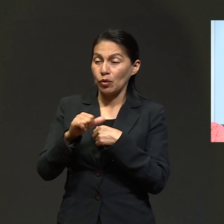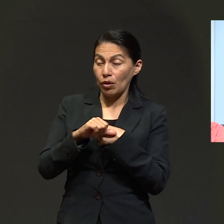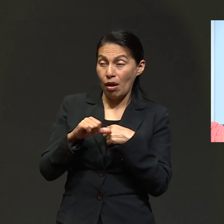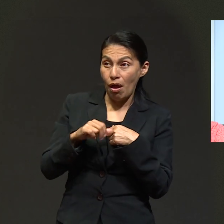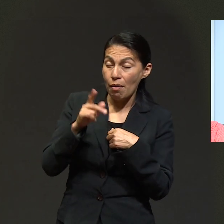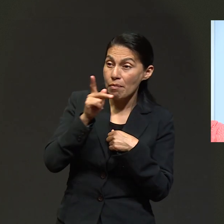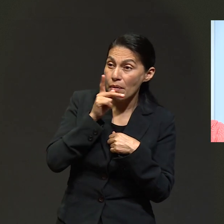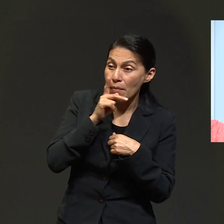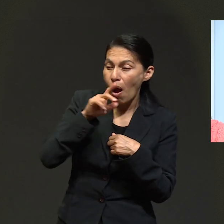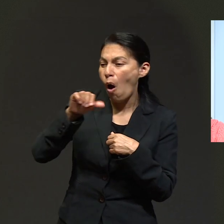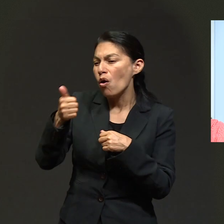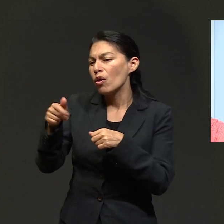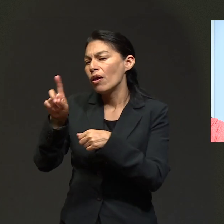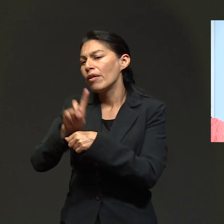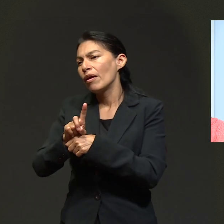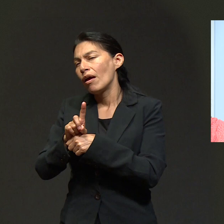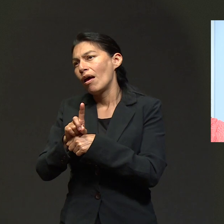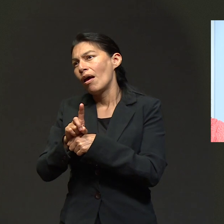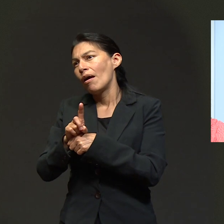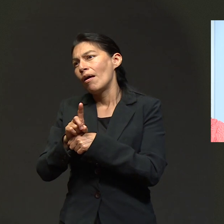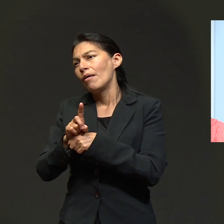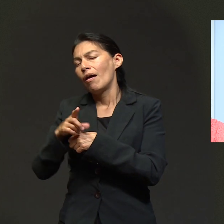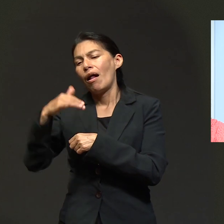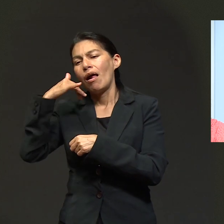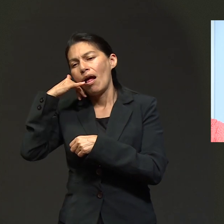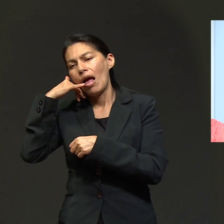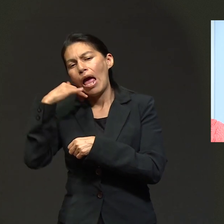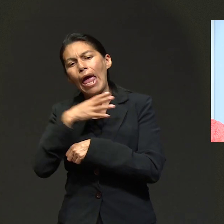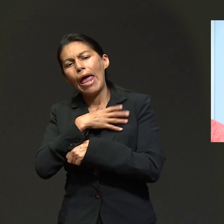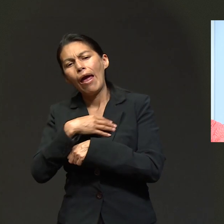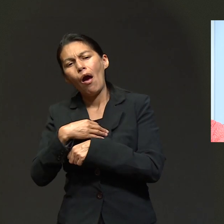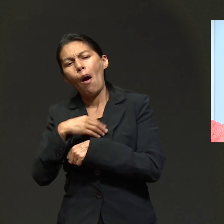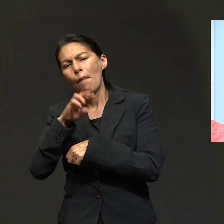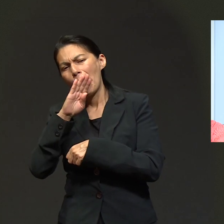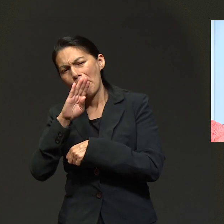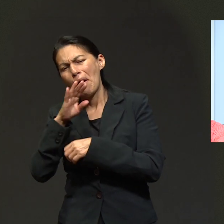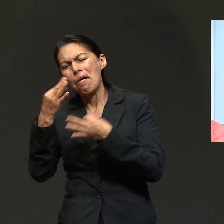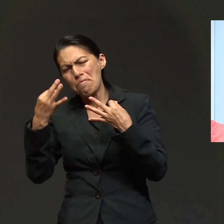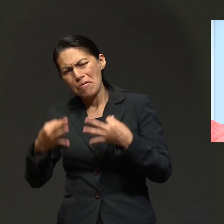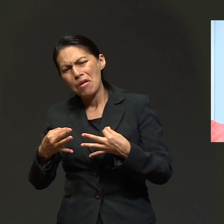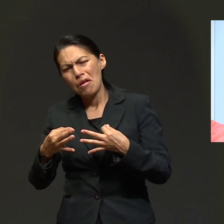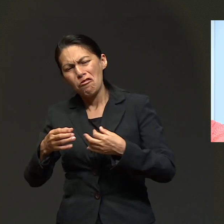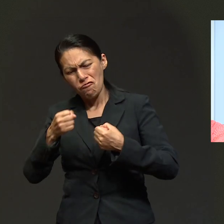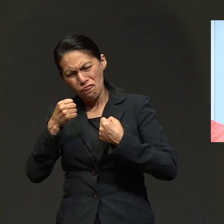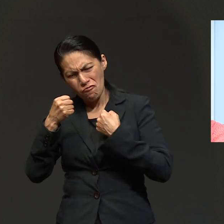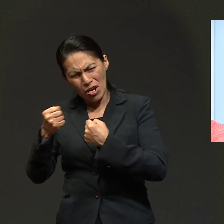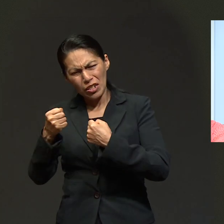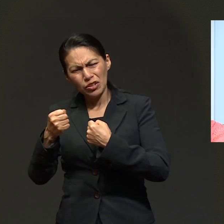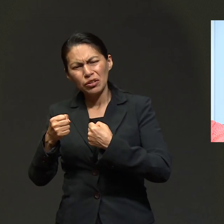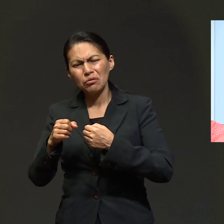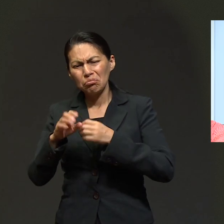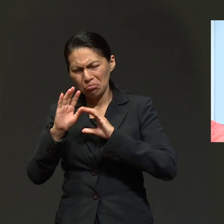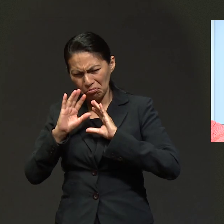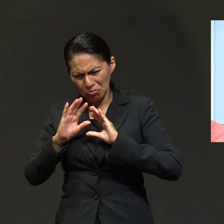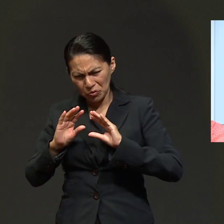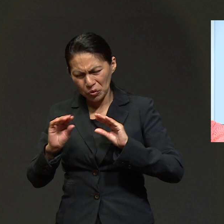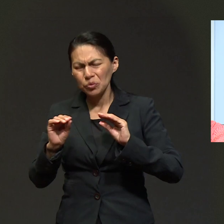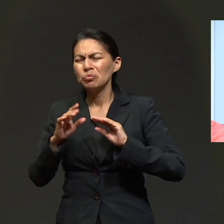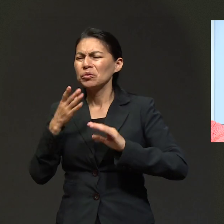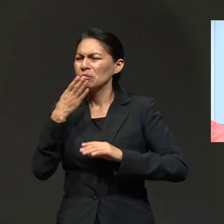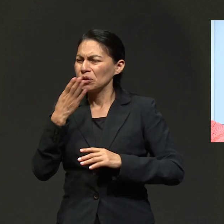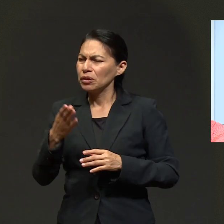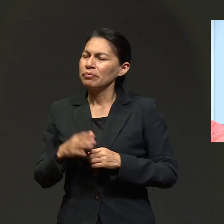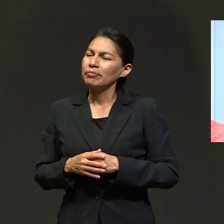o seis horas duró la cirugía de mamá y ya papá me marca para el día siguiente y me dice, hijo, tu mamá está bien, no le pasó nada, está